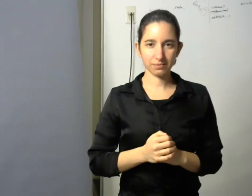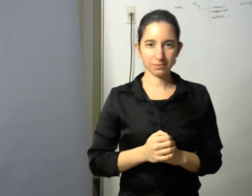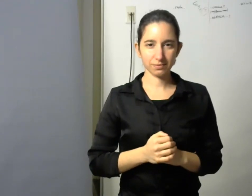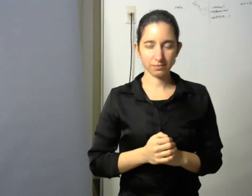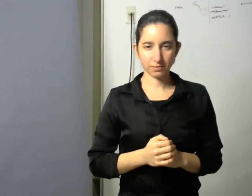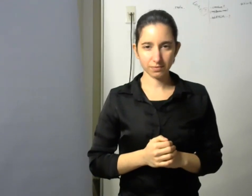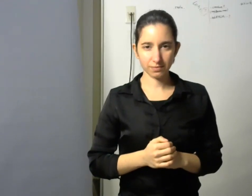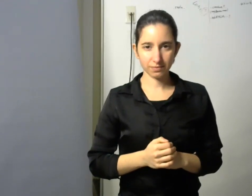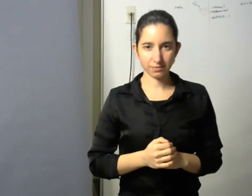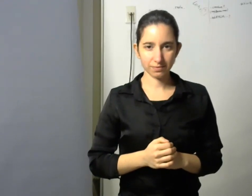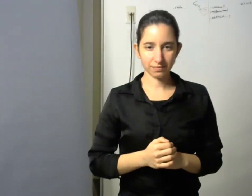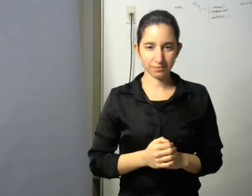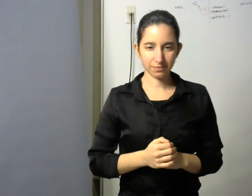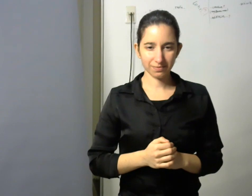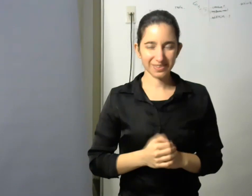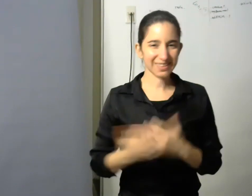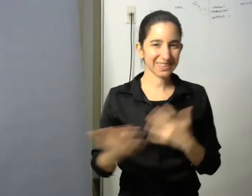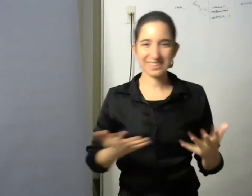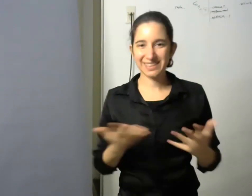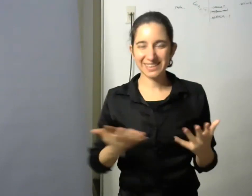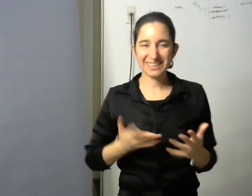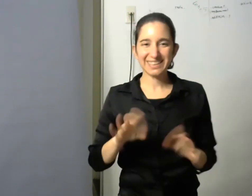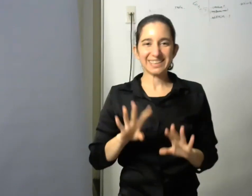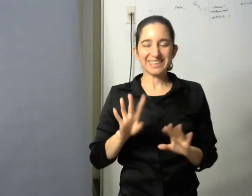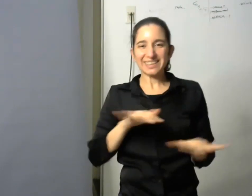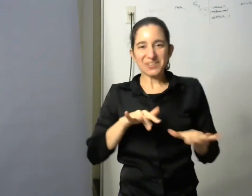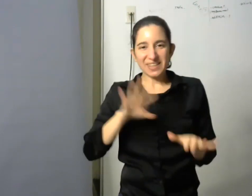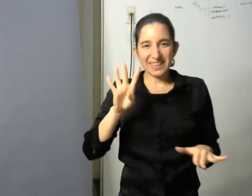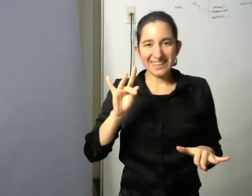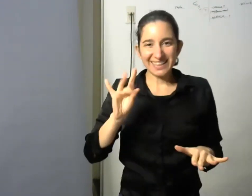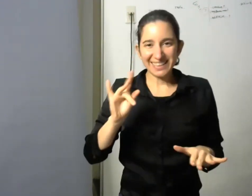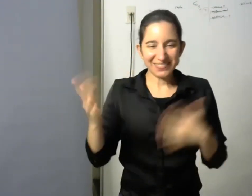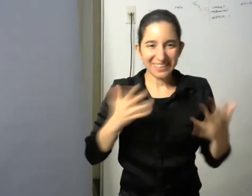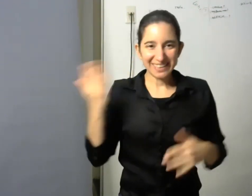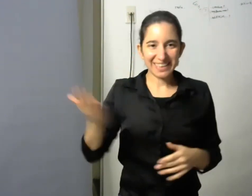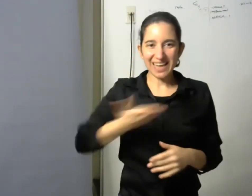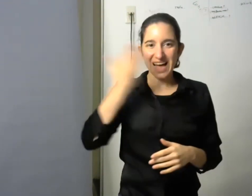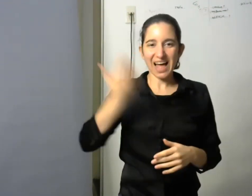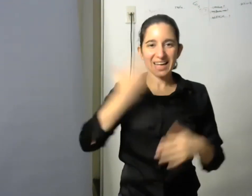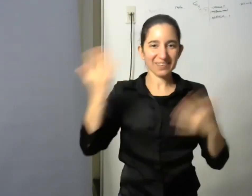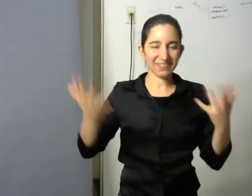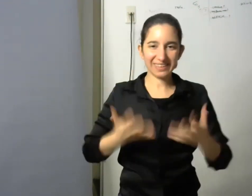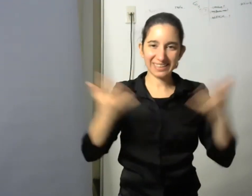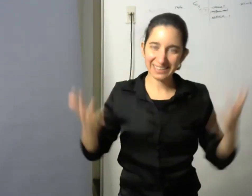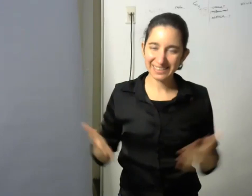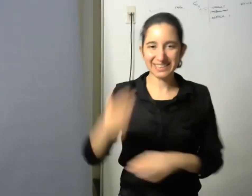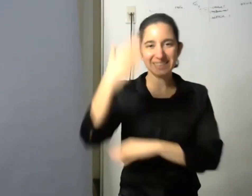me resulta bastante difícil digamos hablar exponer pero